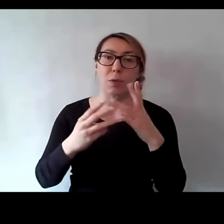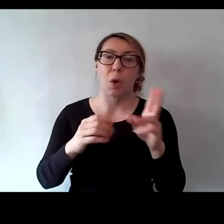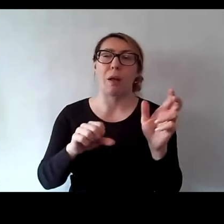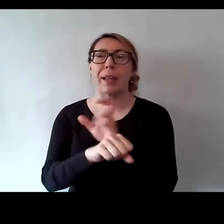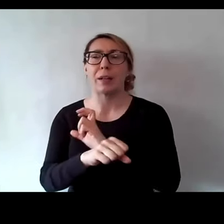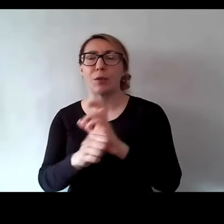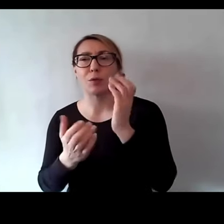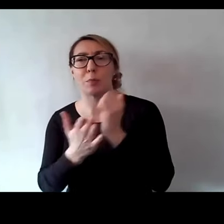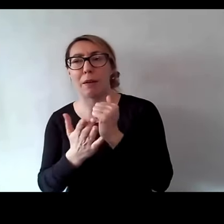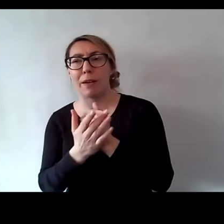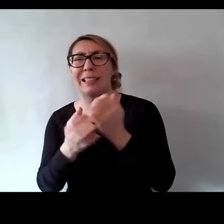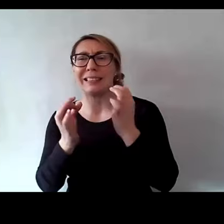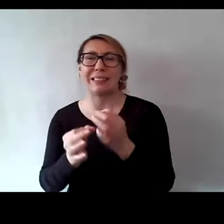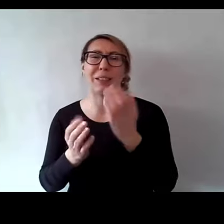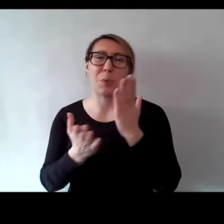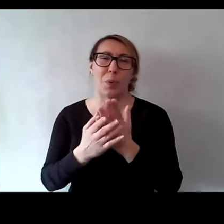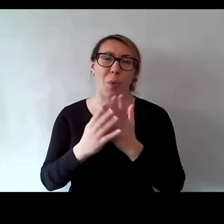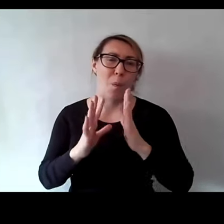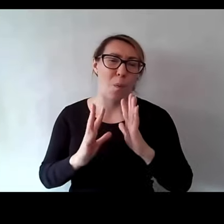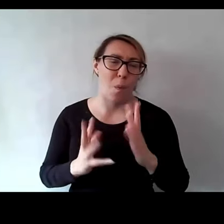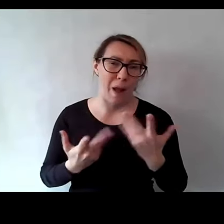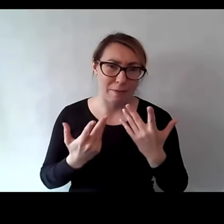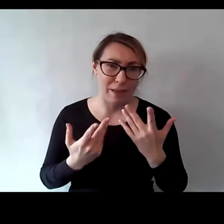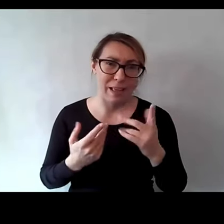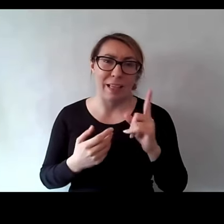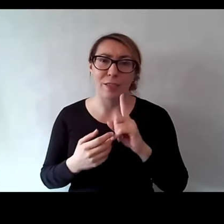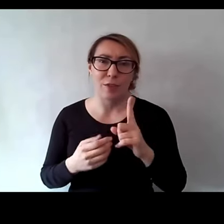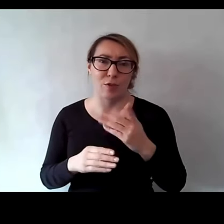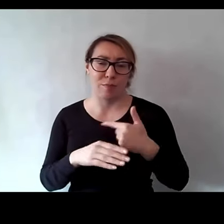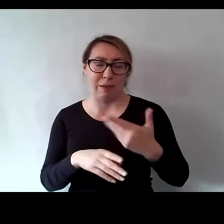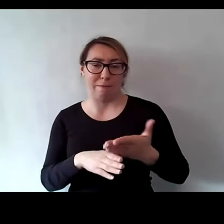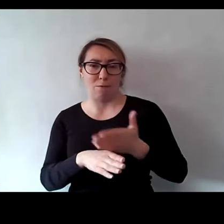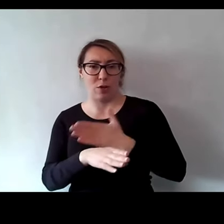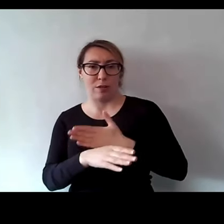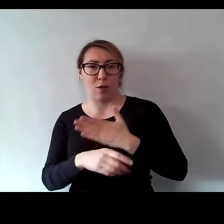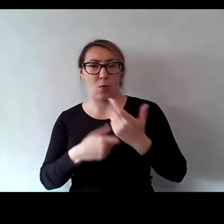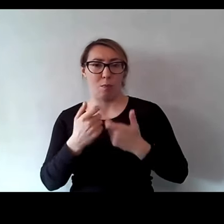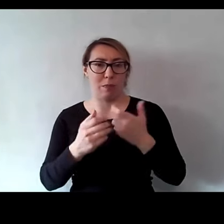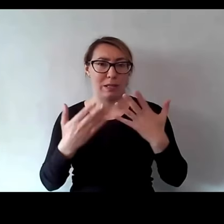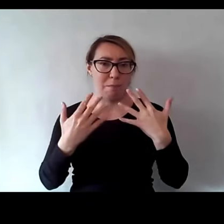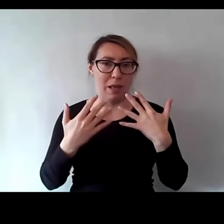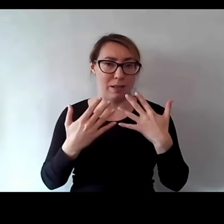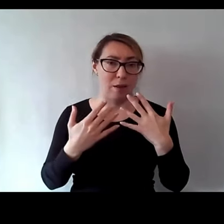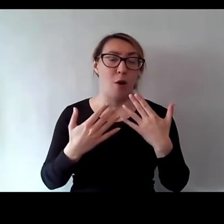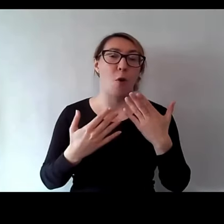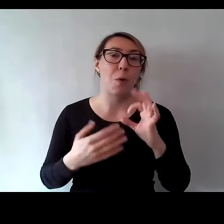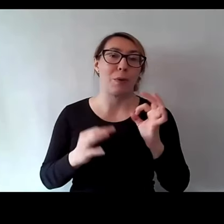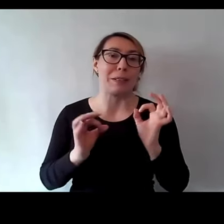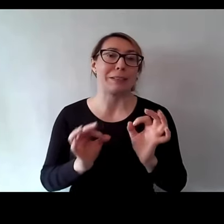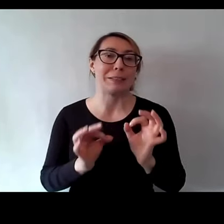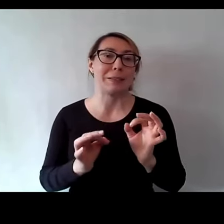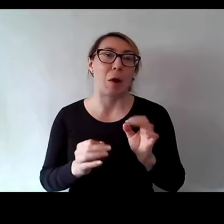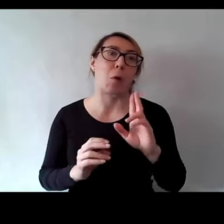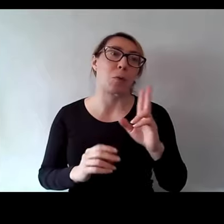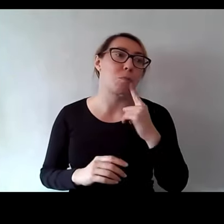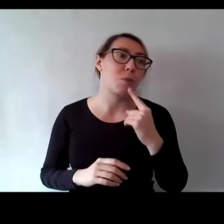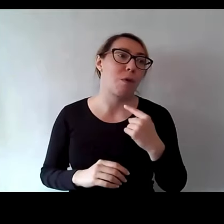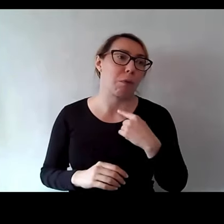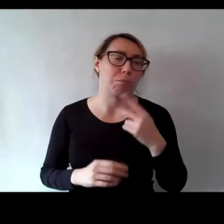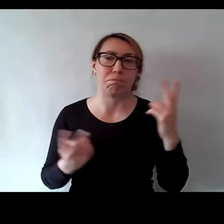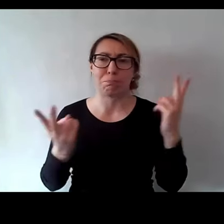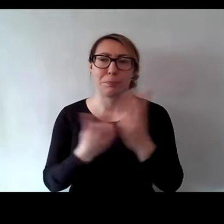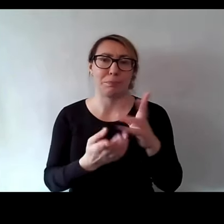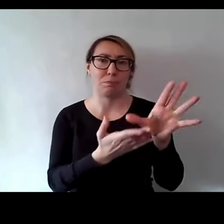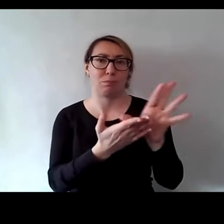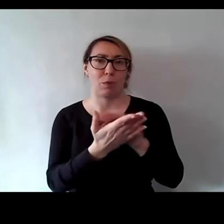aspekty dzisiaj są dużo łatwiejsze niż zanim żeśmy zrobili spacer, no bo dzisiaj może ktoś powiedzieć, zrobimy tak jak